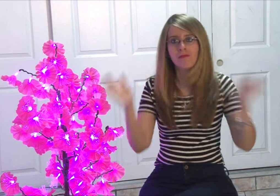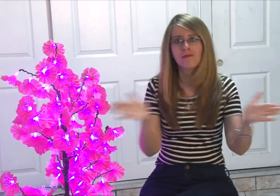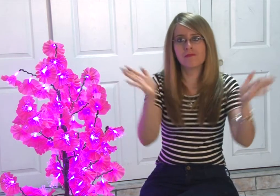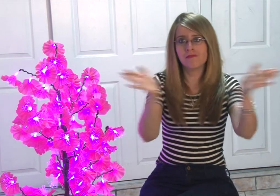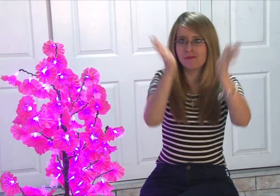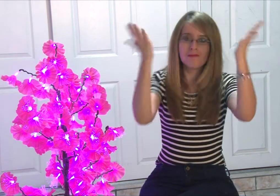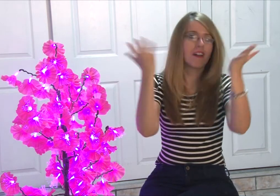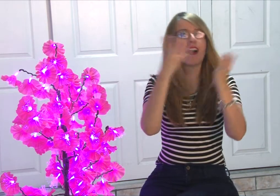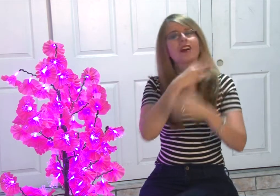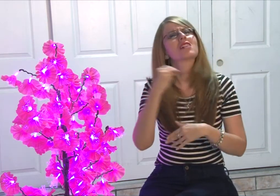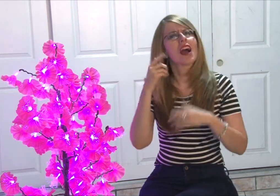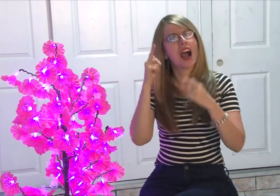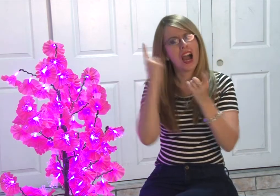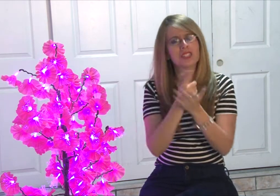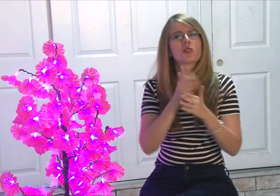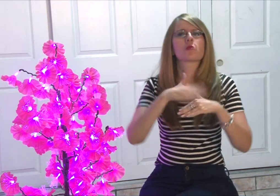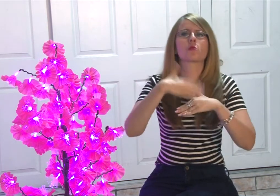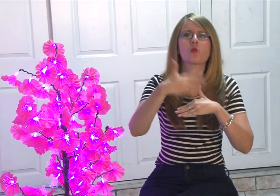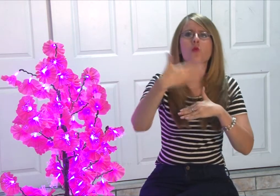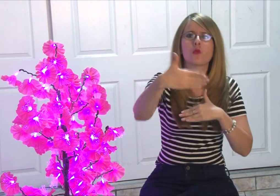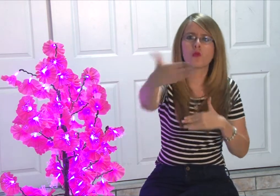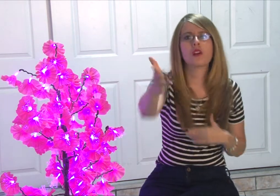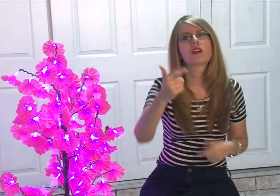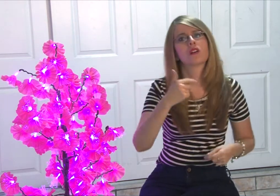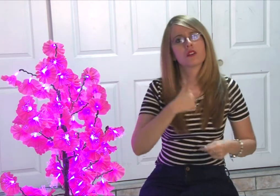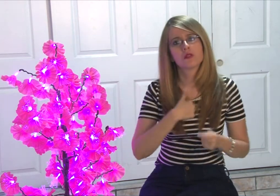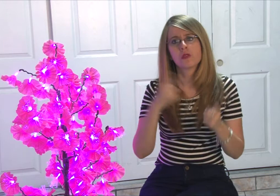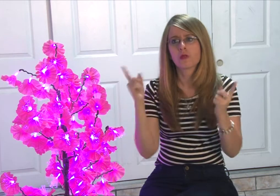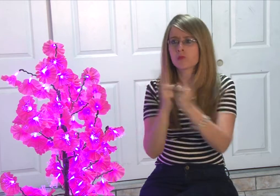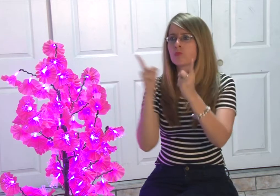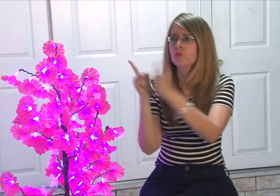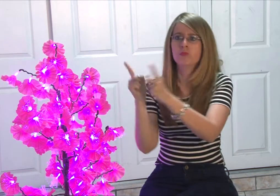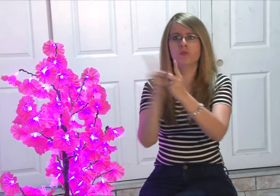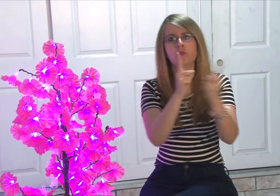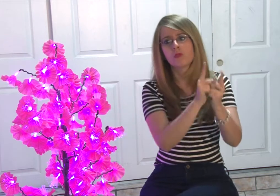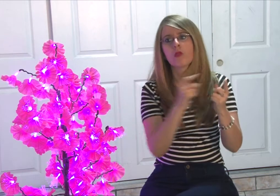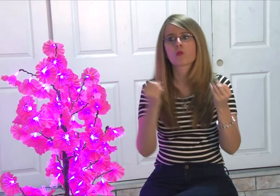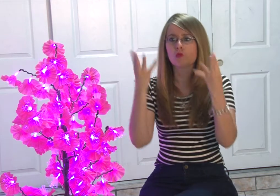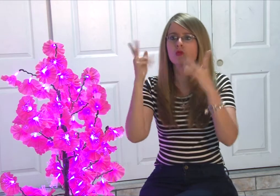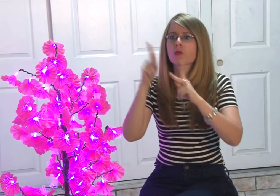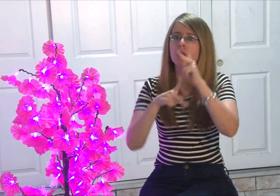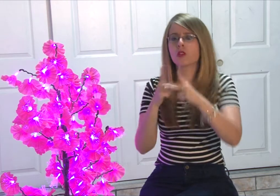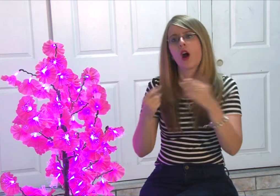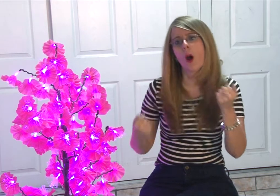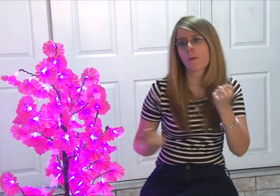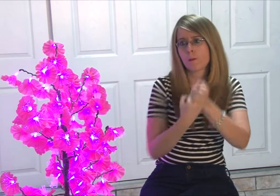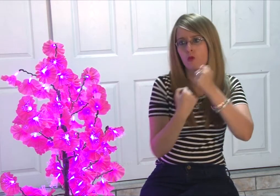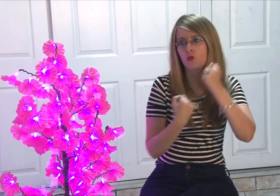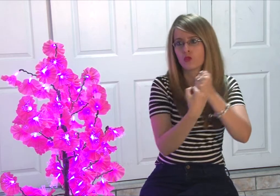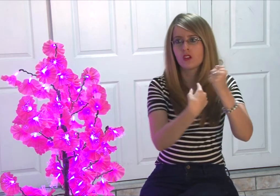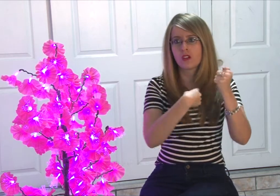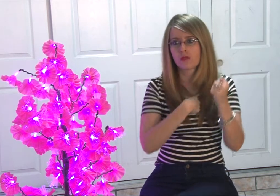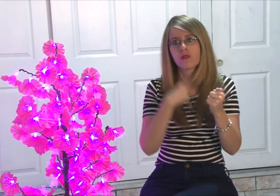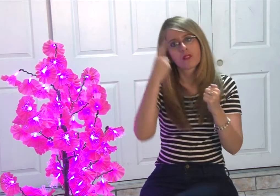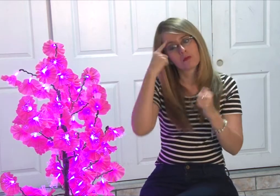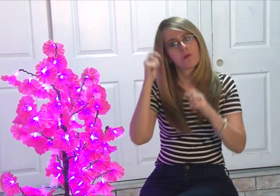ayudando, me están animando y así fue poco a poco, fui conociendo a muchas personas que me apoyaban